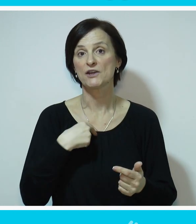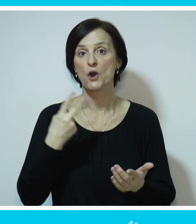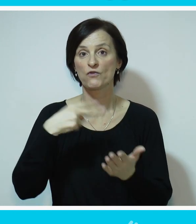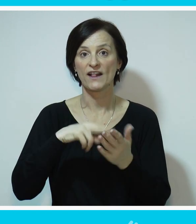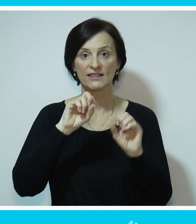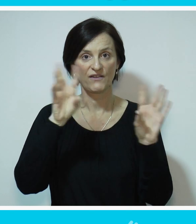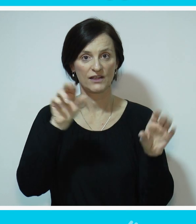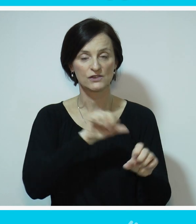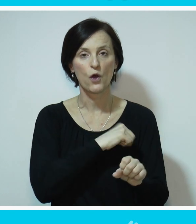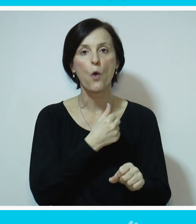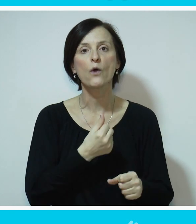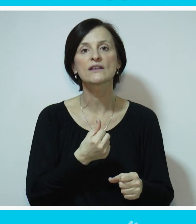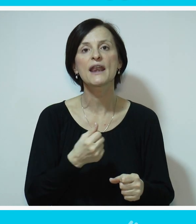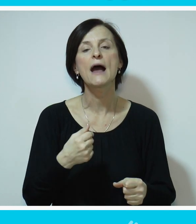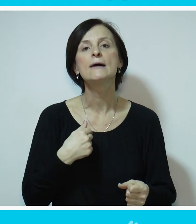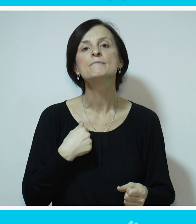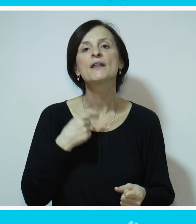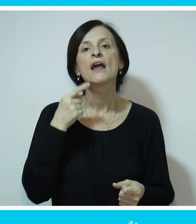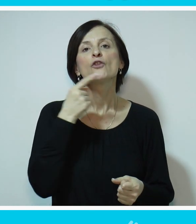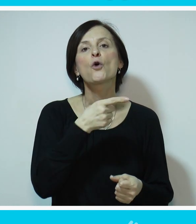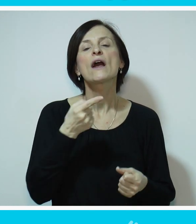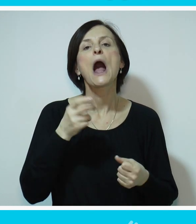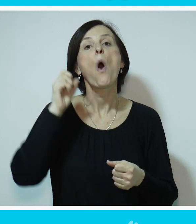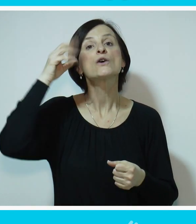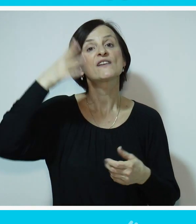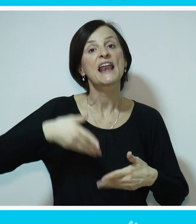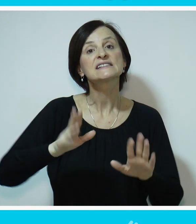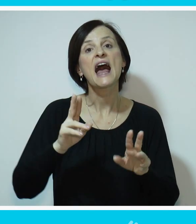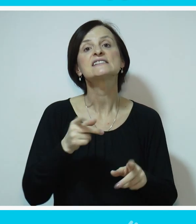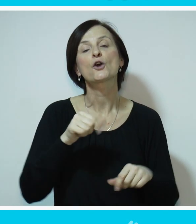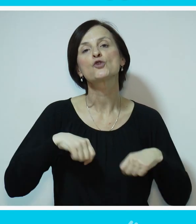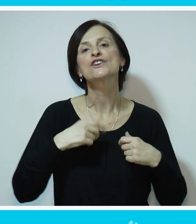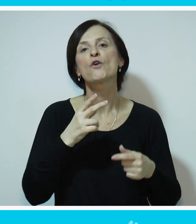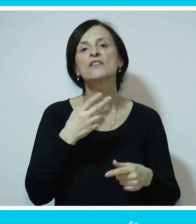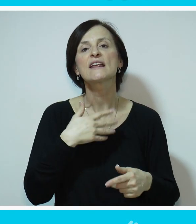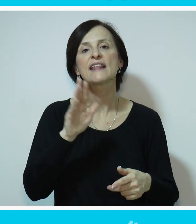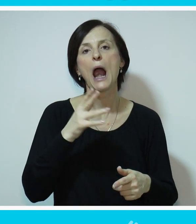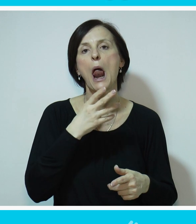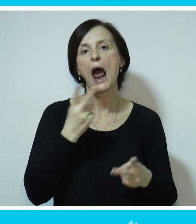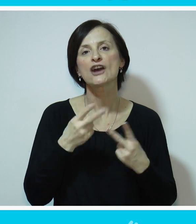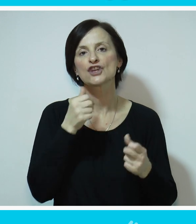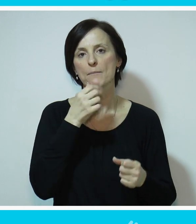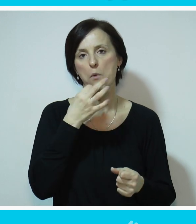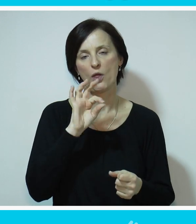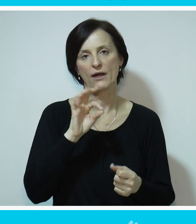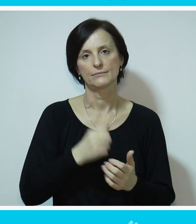2019. godini. Osvetljena ti je staza da život ide mnogo lepše i bolje.